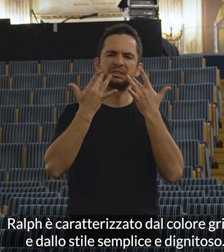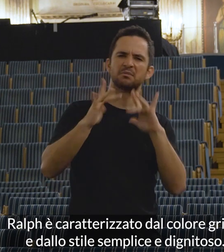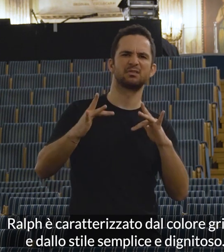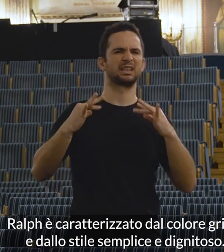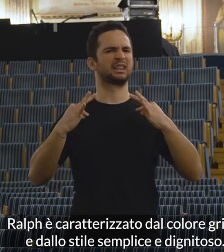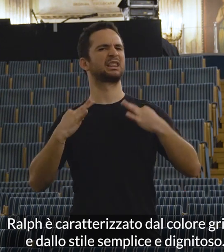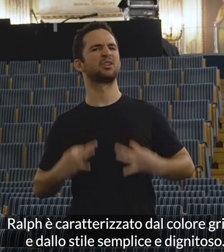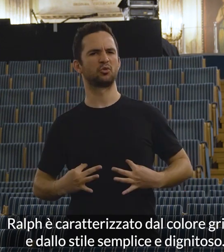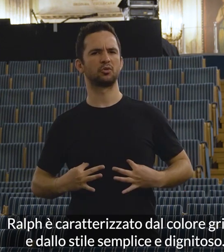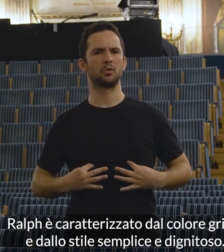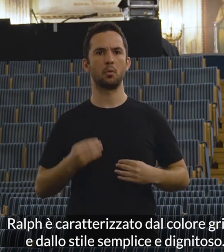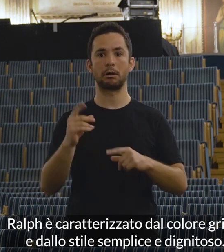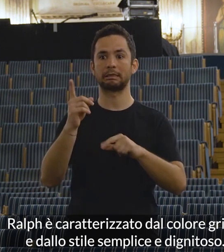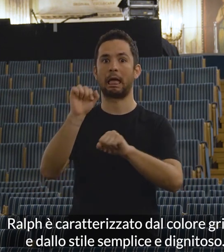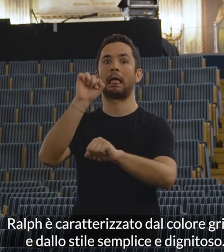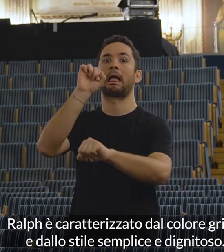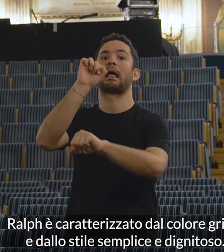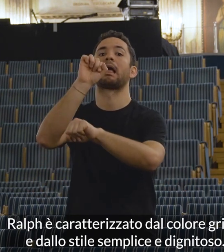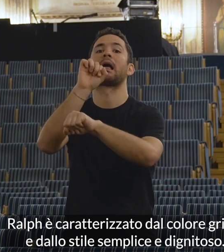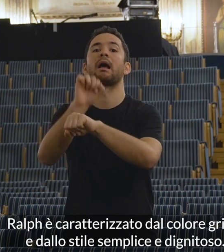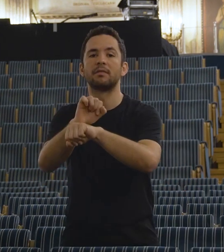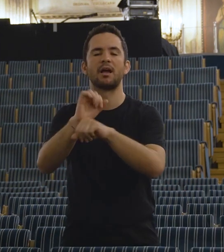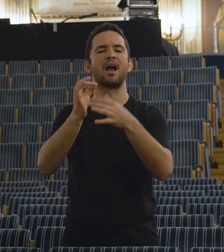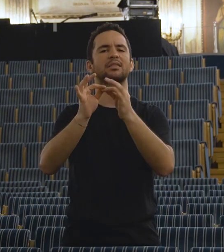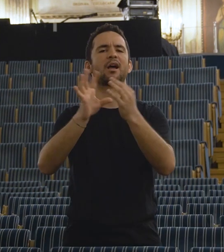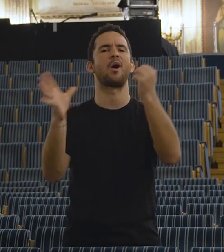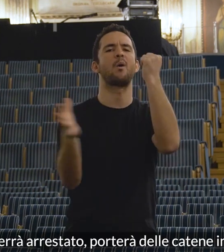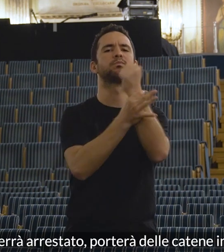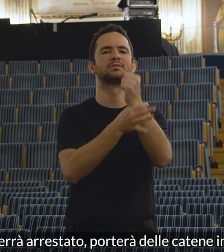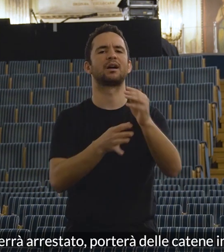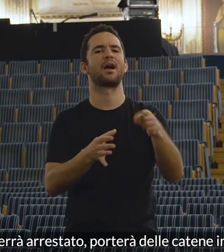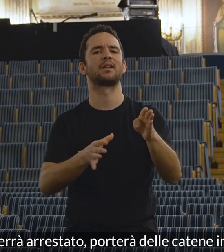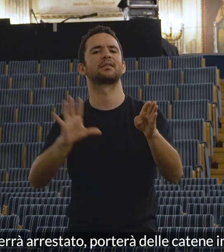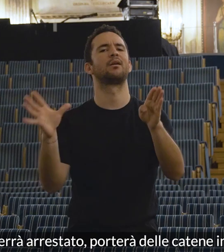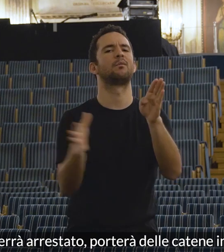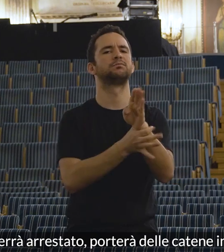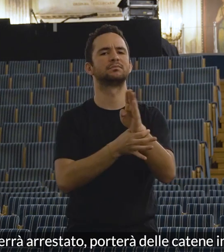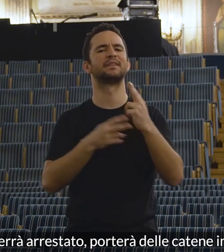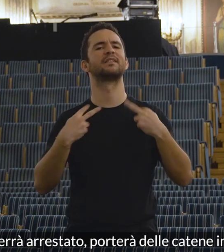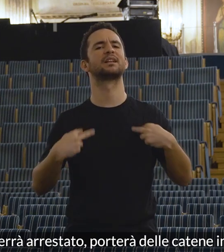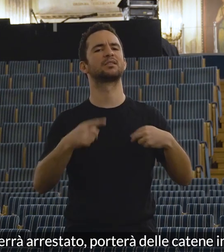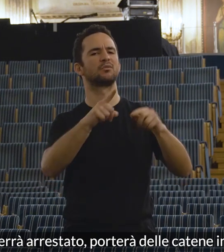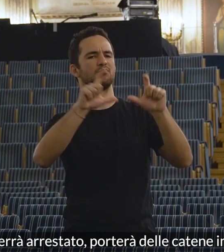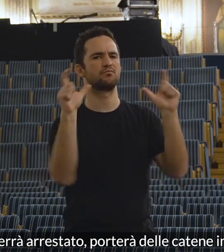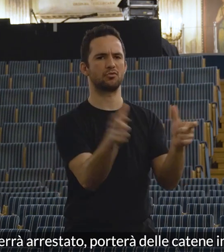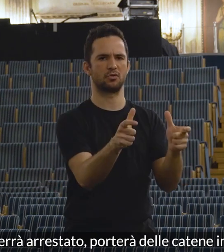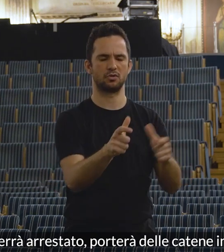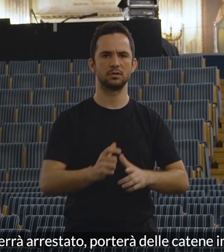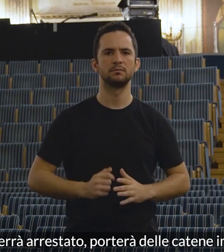e dallo stile semplice e dignitoso. Quando verrà arrestato porterà delle catene intorno alla